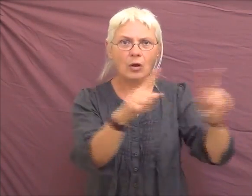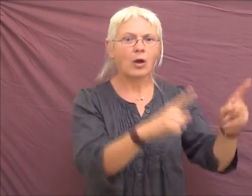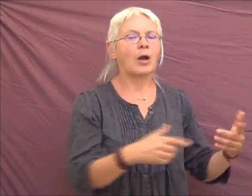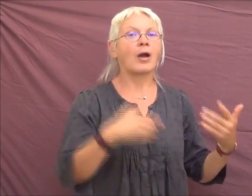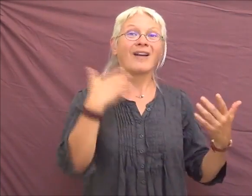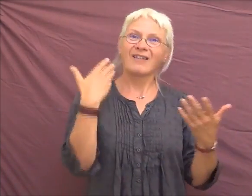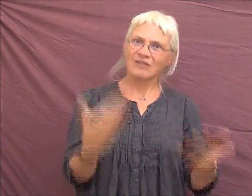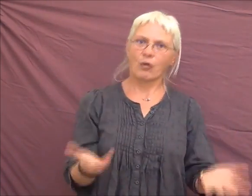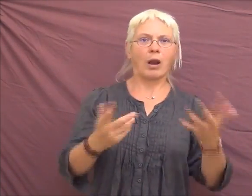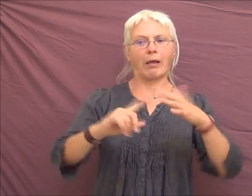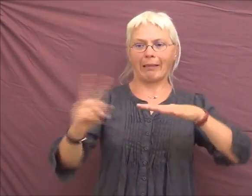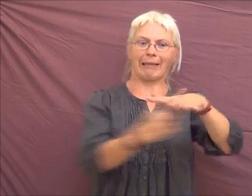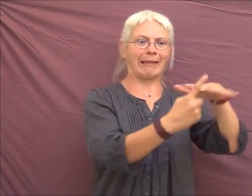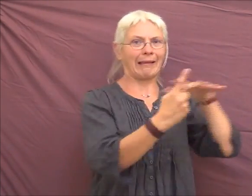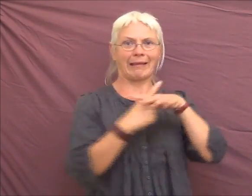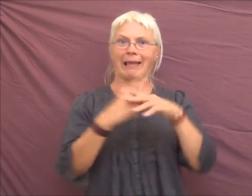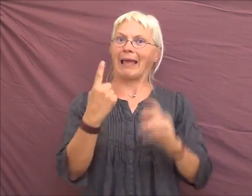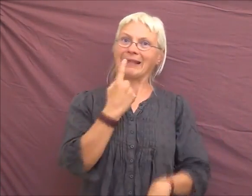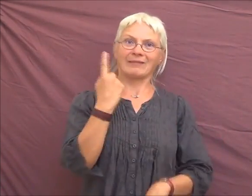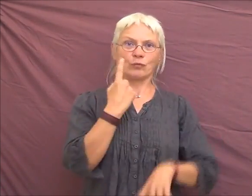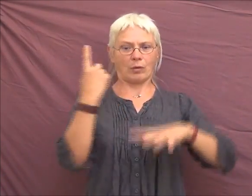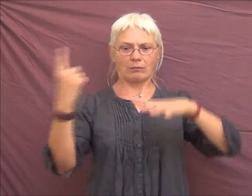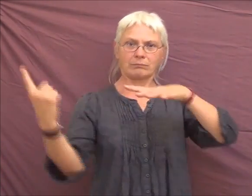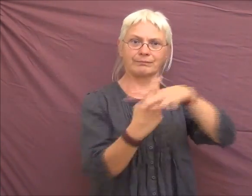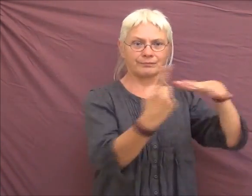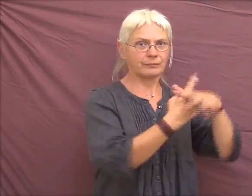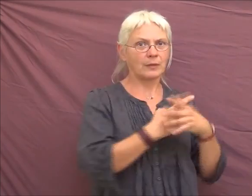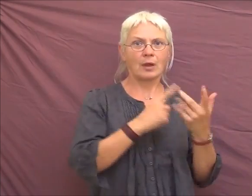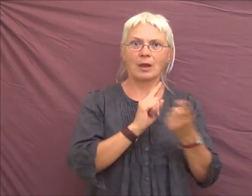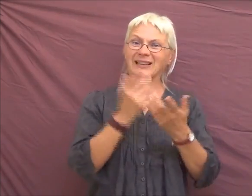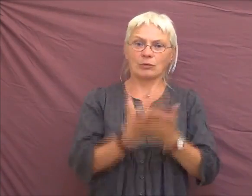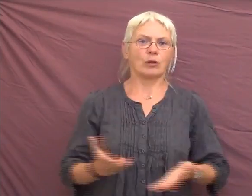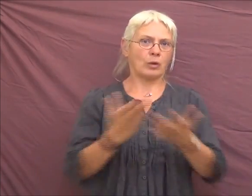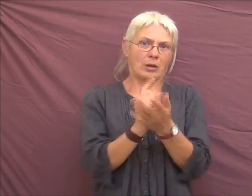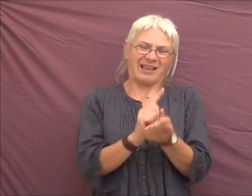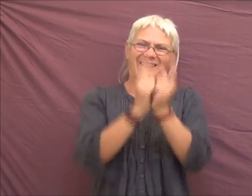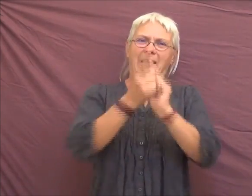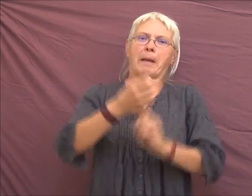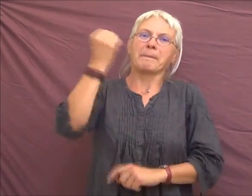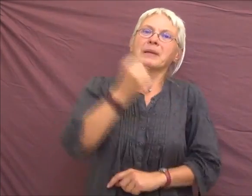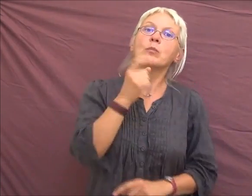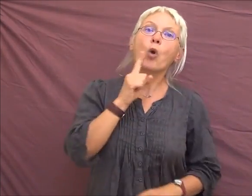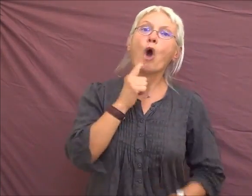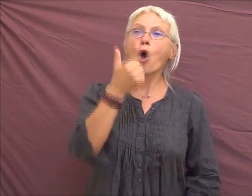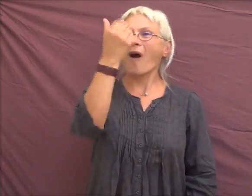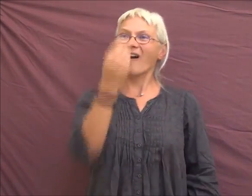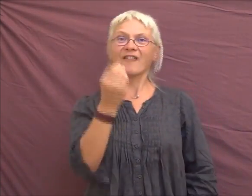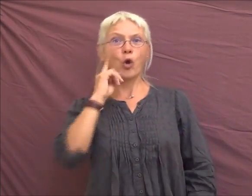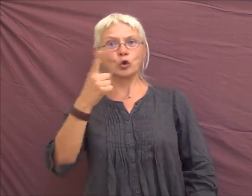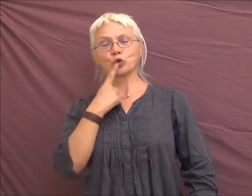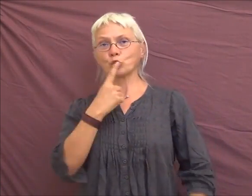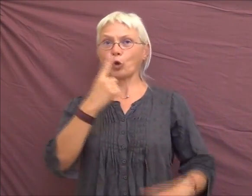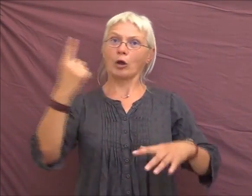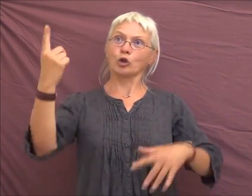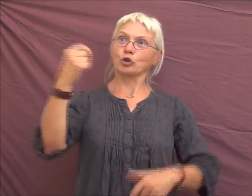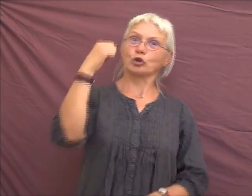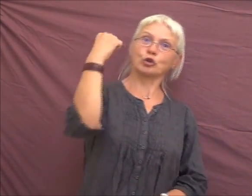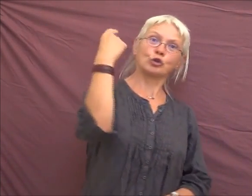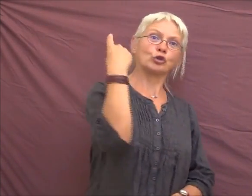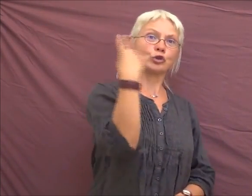Donc, voilà, l'intégration individuelle, et là, ça a été bien pire, parce que mettre un enfant seul dans une classe ordinaire, en fait, c